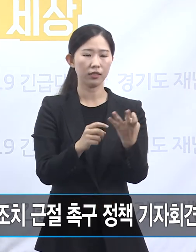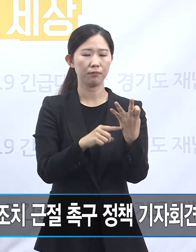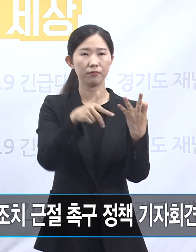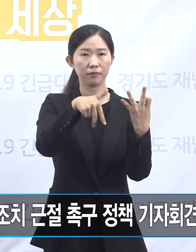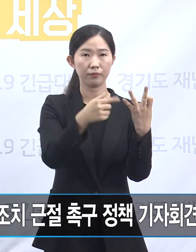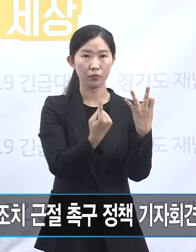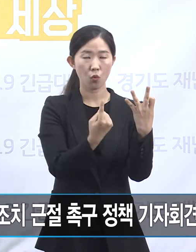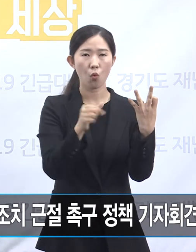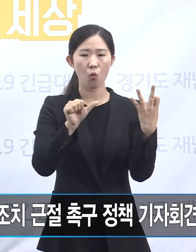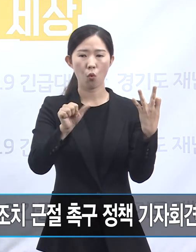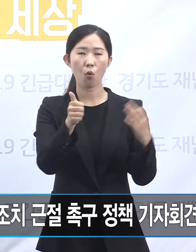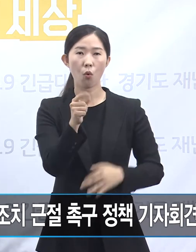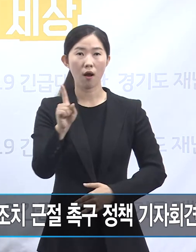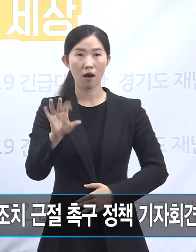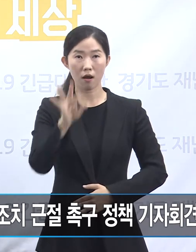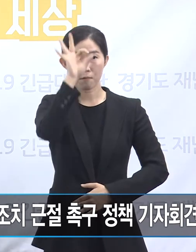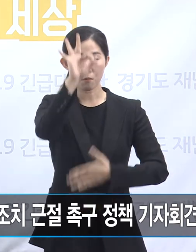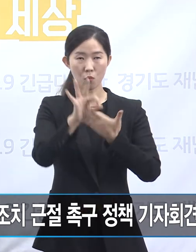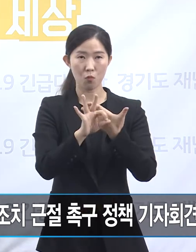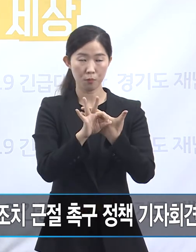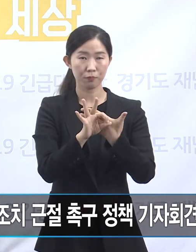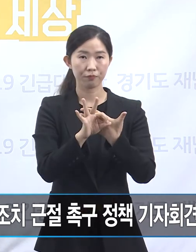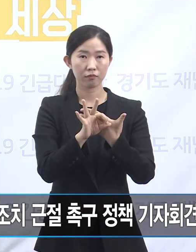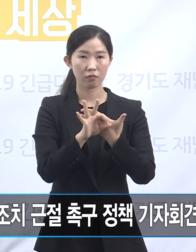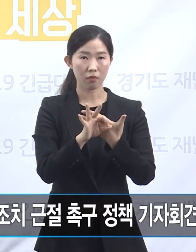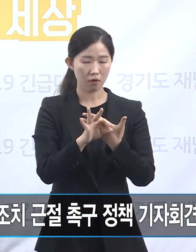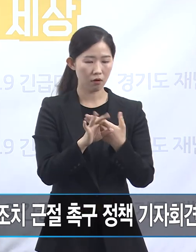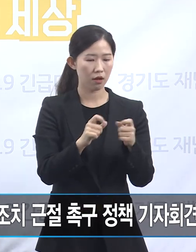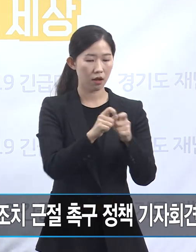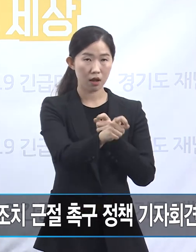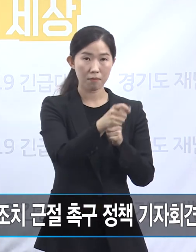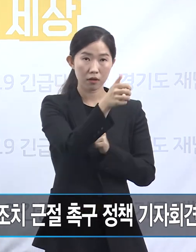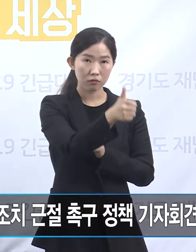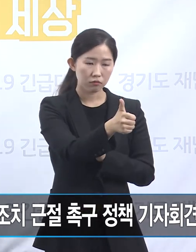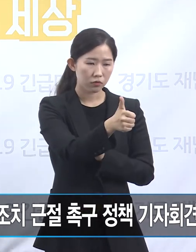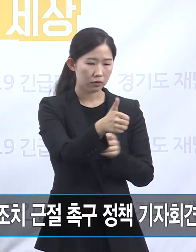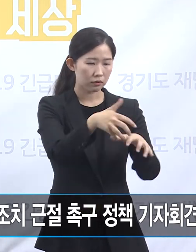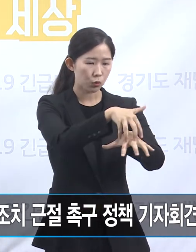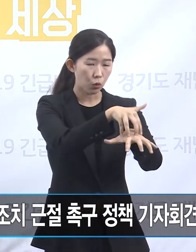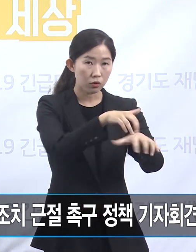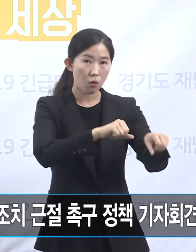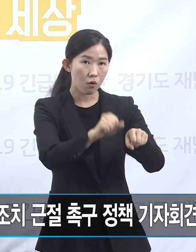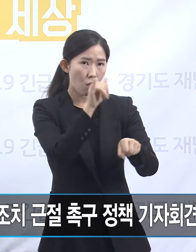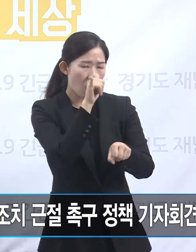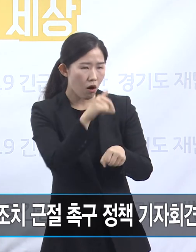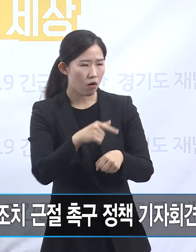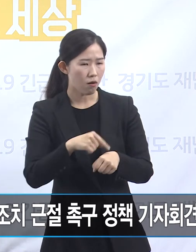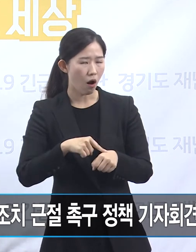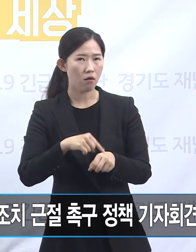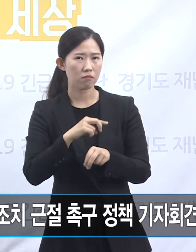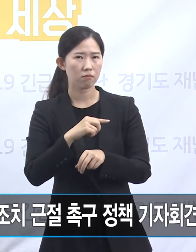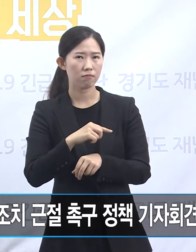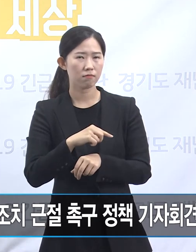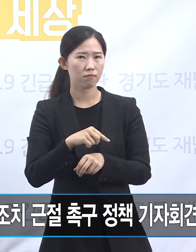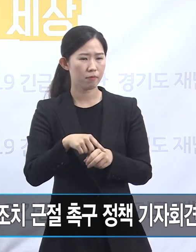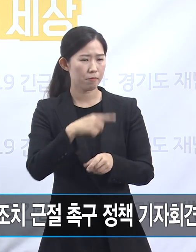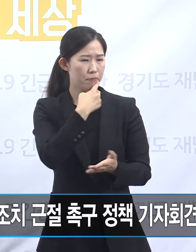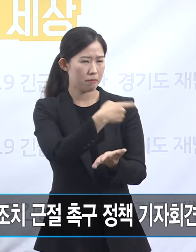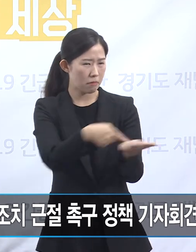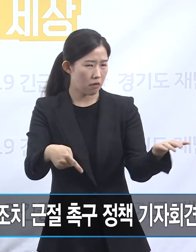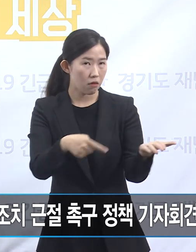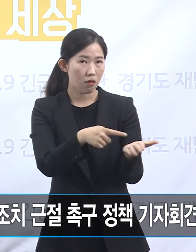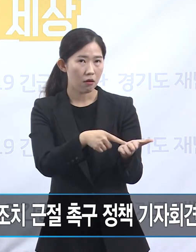가맹본사가 가맹점주의 단체활동을 이유로 가맹점주에게 불이익을 제공하는 행위를 금지하고 있습니다.